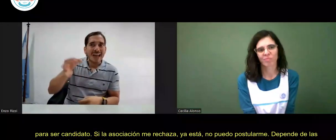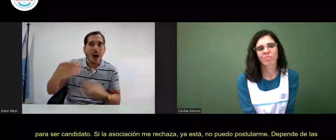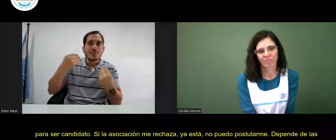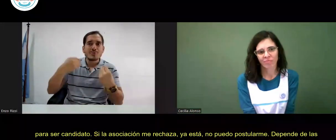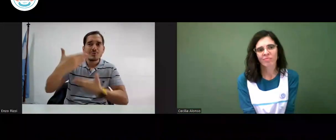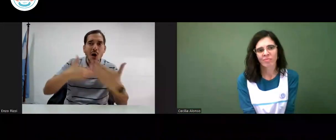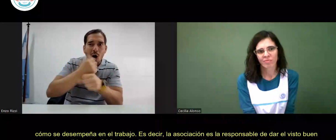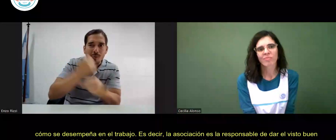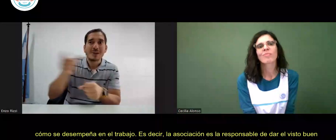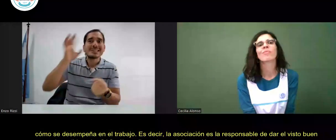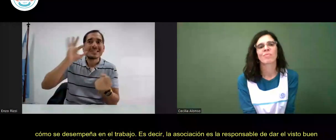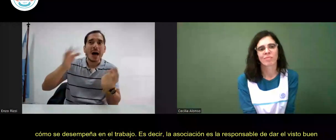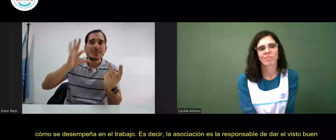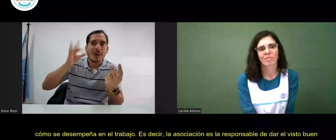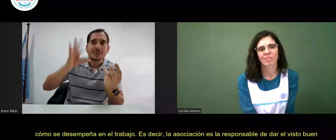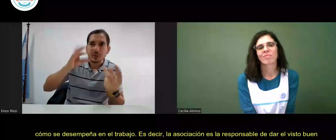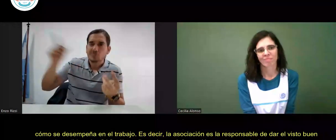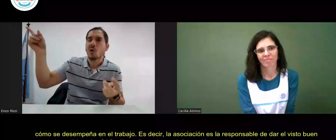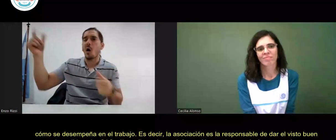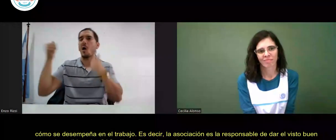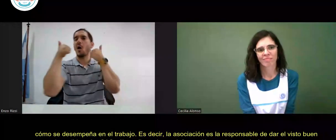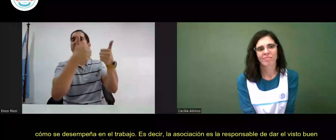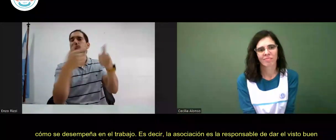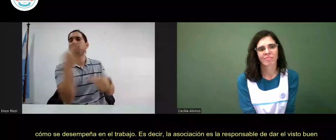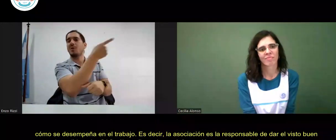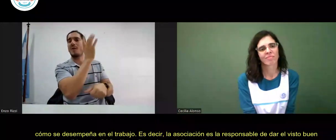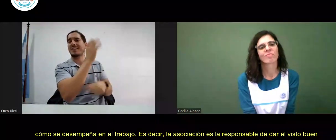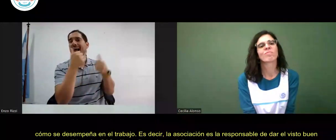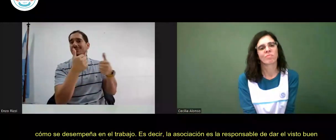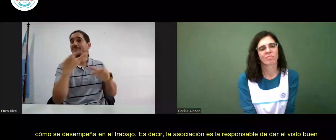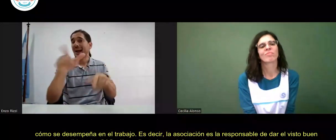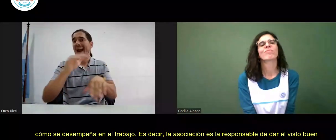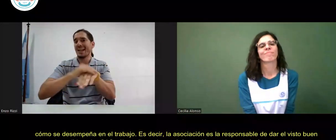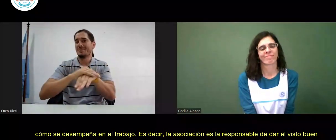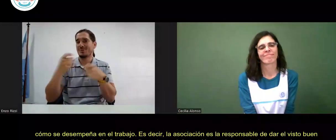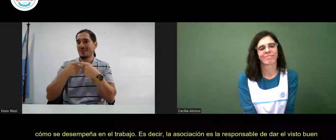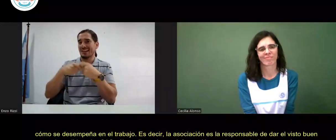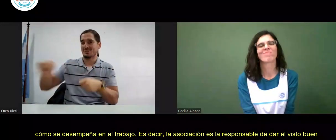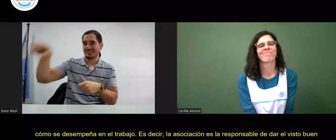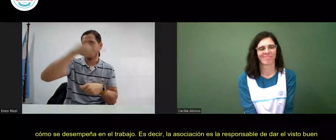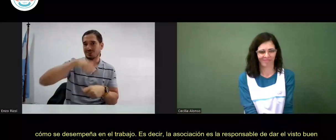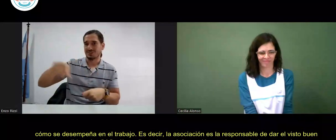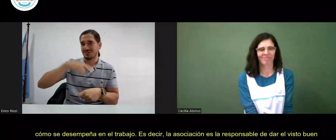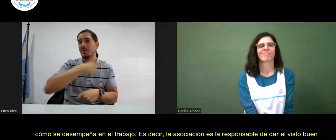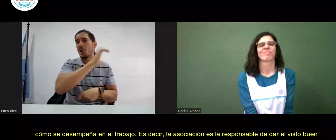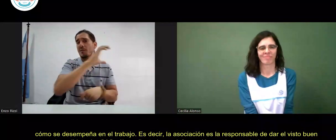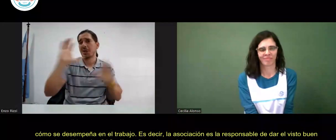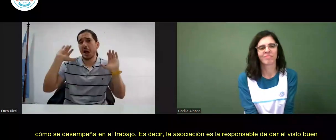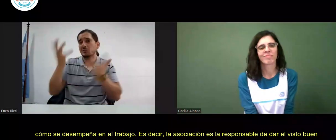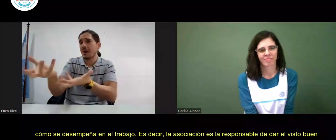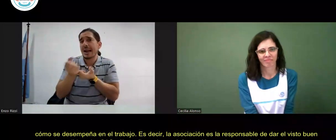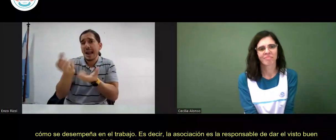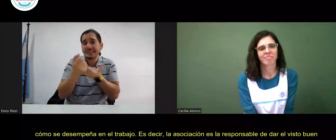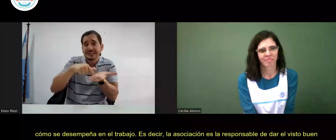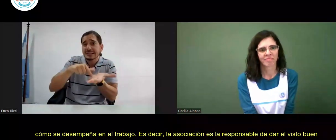en la asociación, cómo se desempeña en el trabajo. Es decir, la asociación es la responsable de dar el visto bueno al candidato.